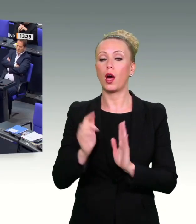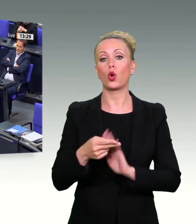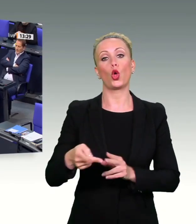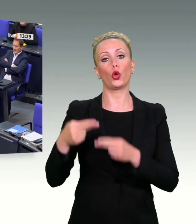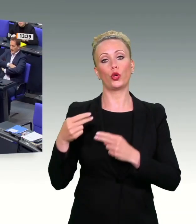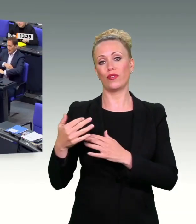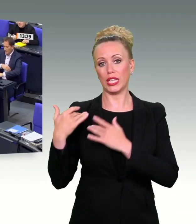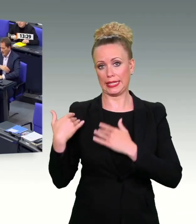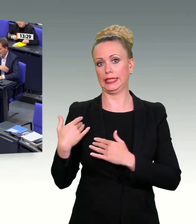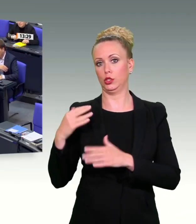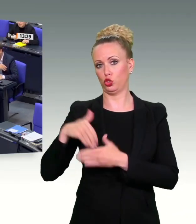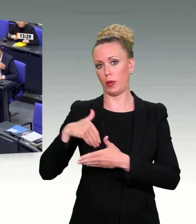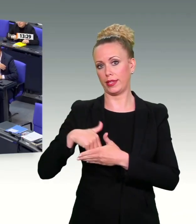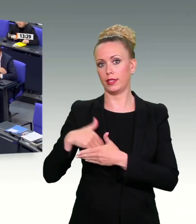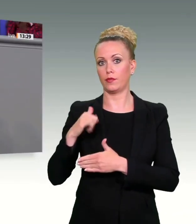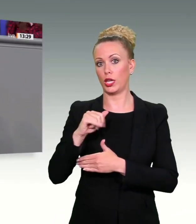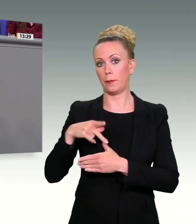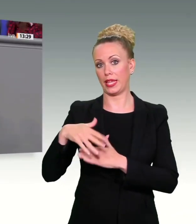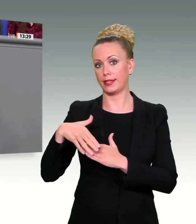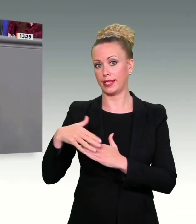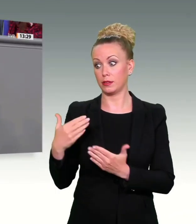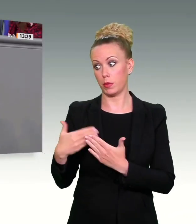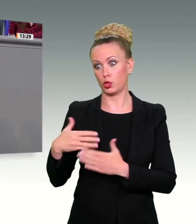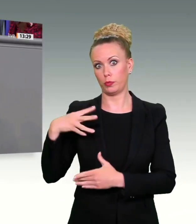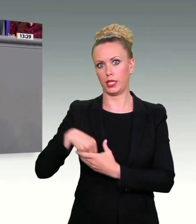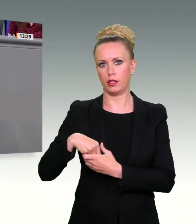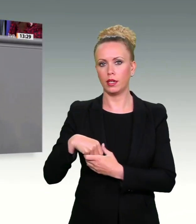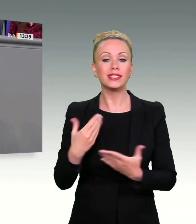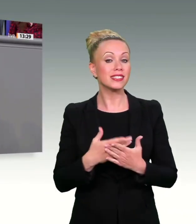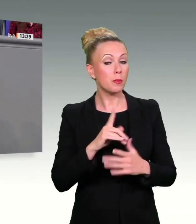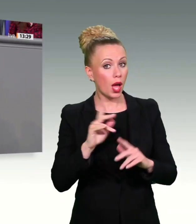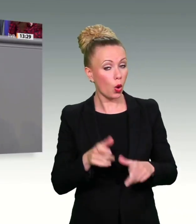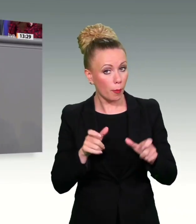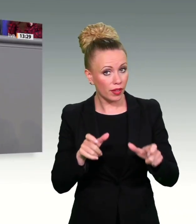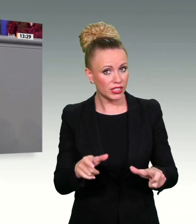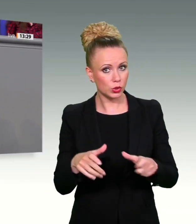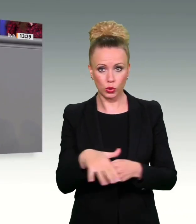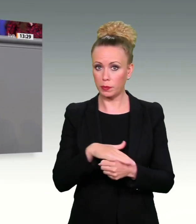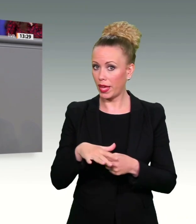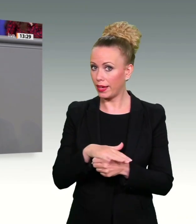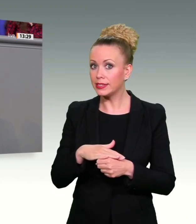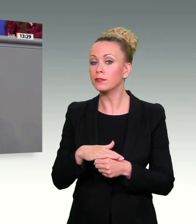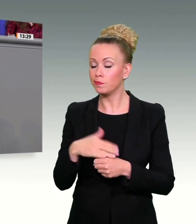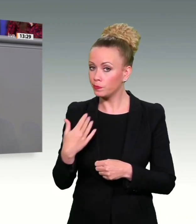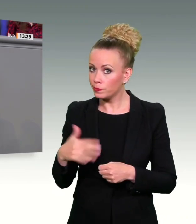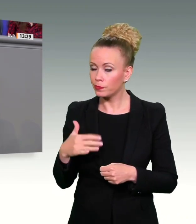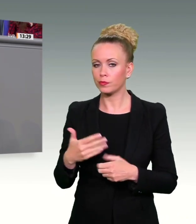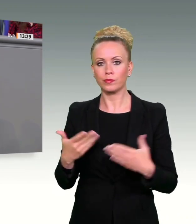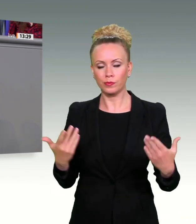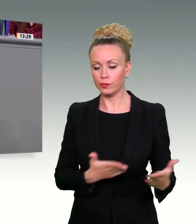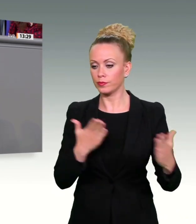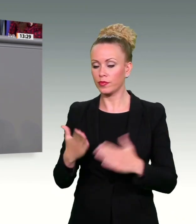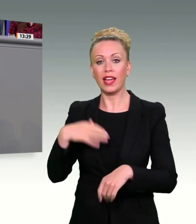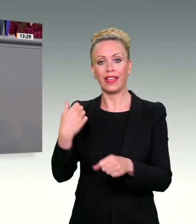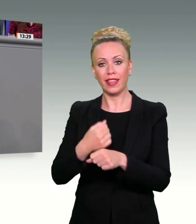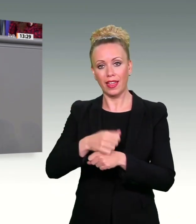-Adressen, liebe Kolleginnen und Kollegen. Und gerade bei der Prävention, die beste Prävention ist, die Täter aus dem